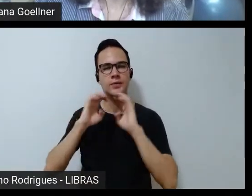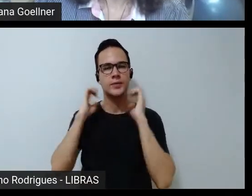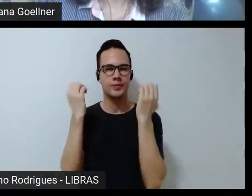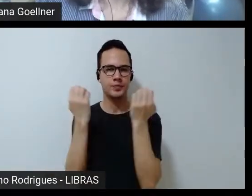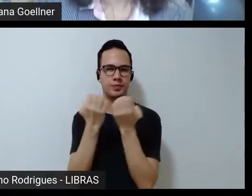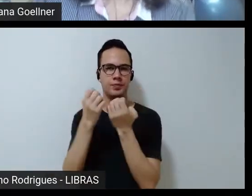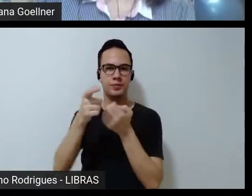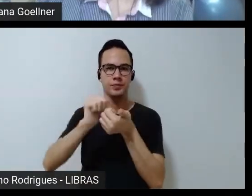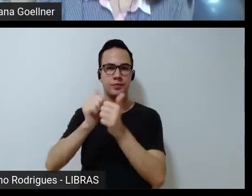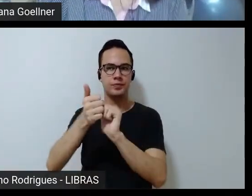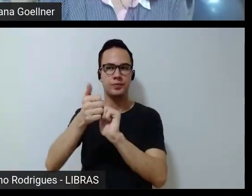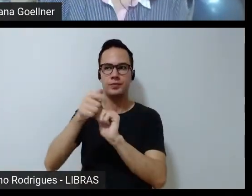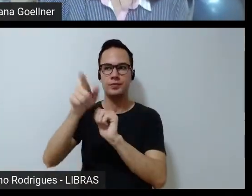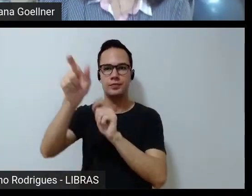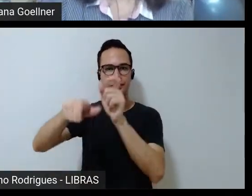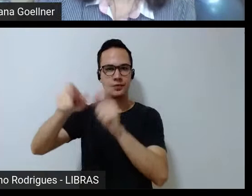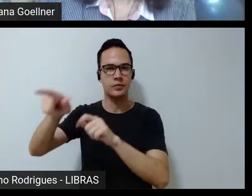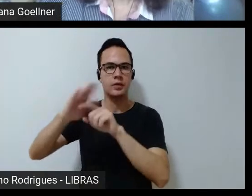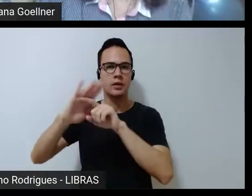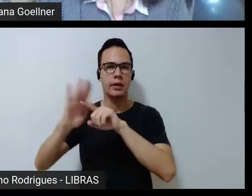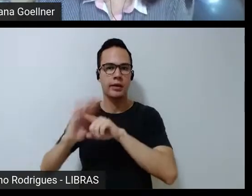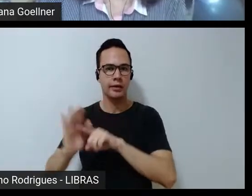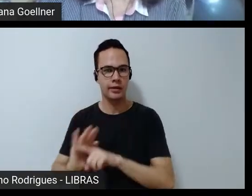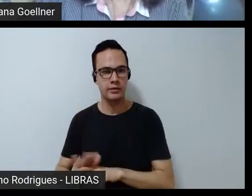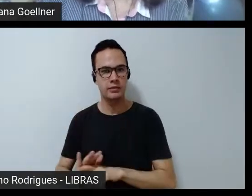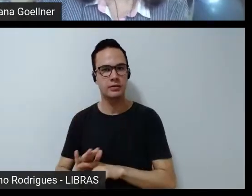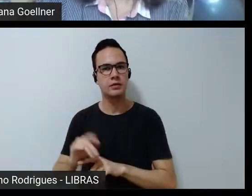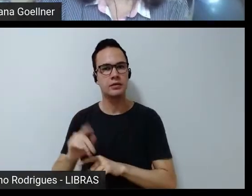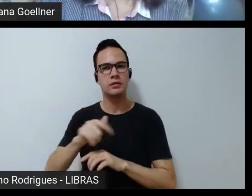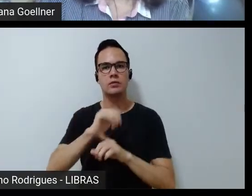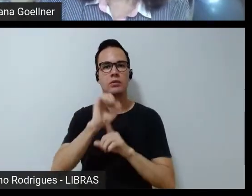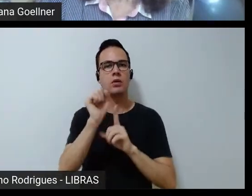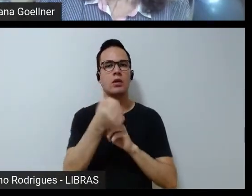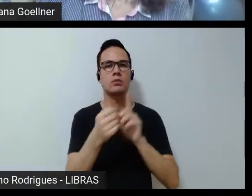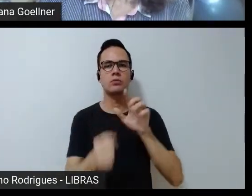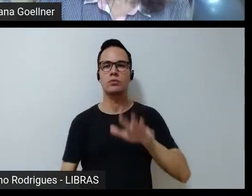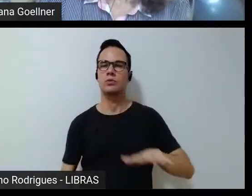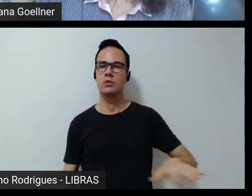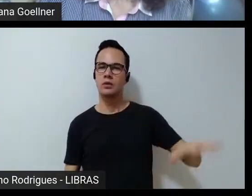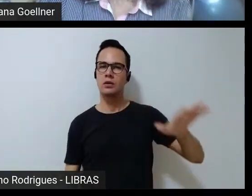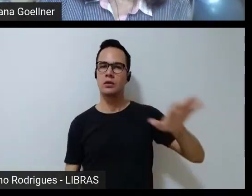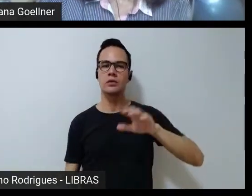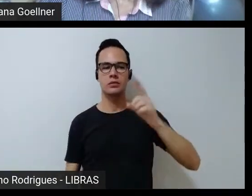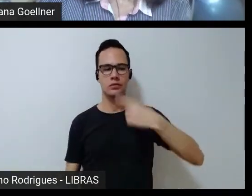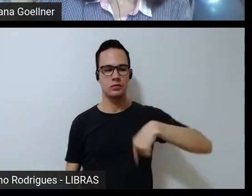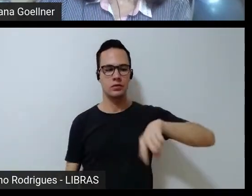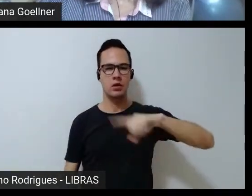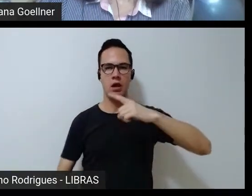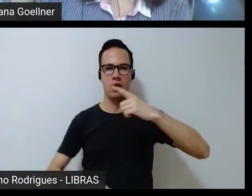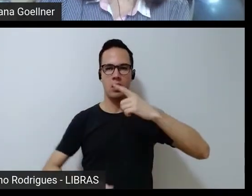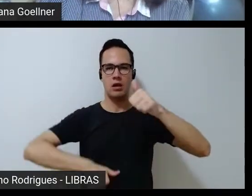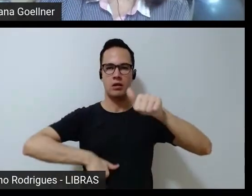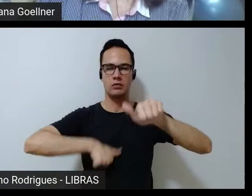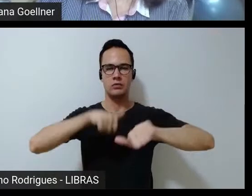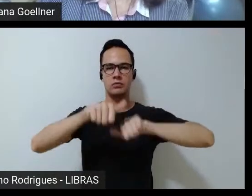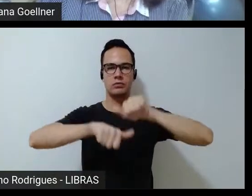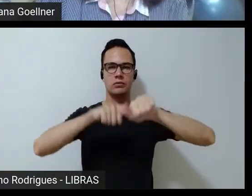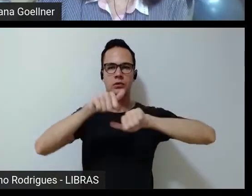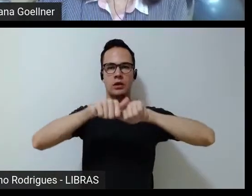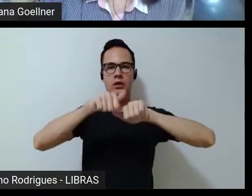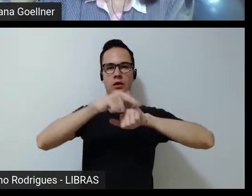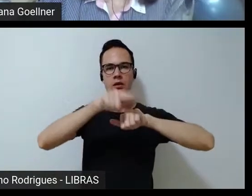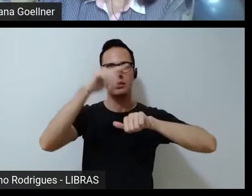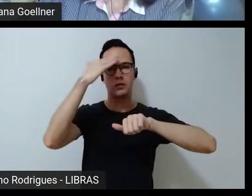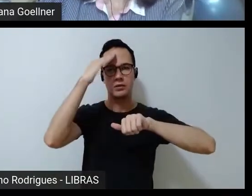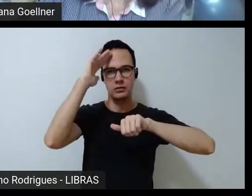atletas implicando pesquisadoras implicando a sociedade é assim que a gente transforma a consciência